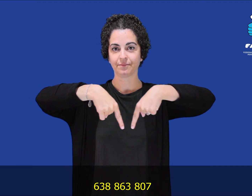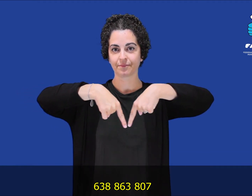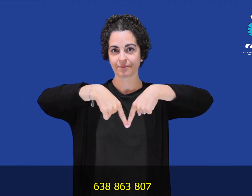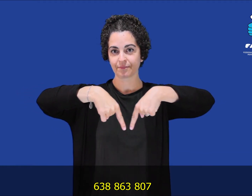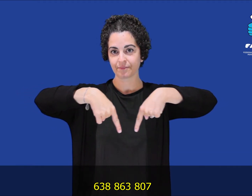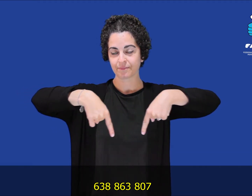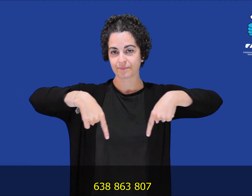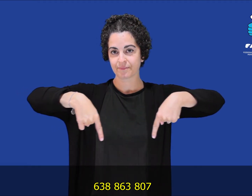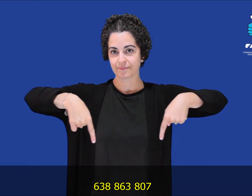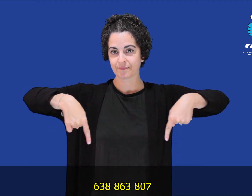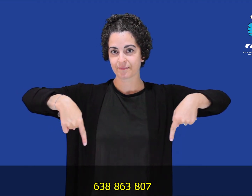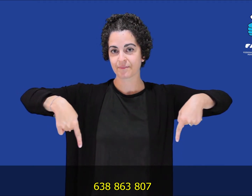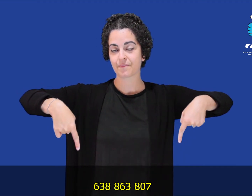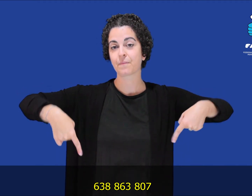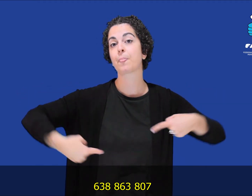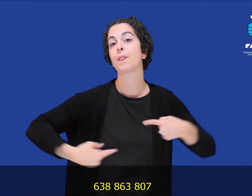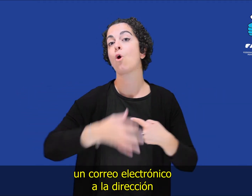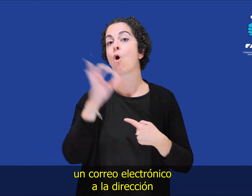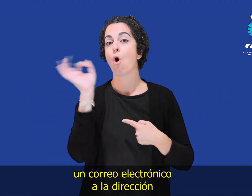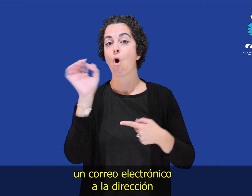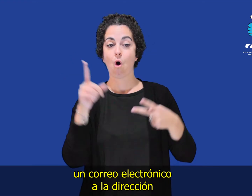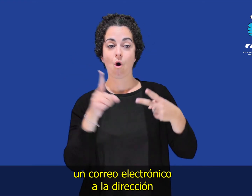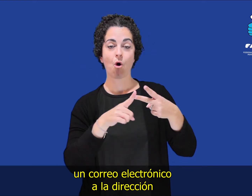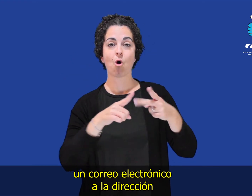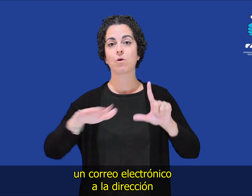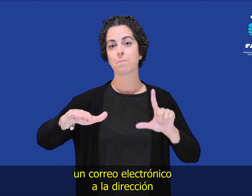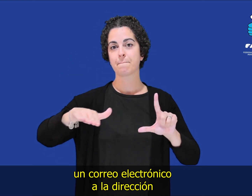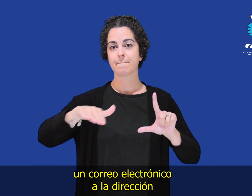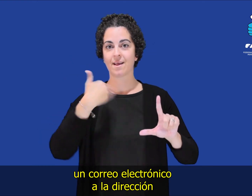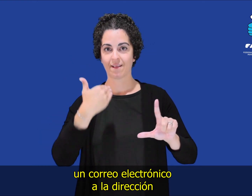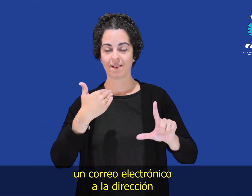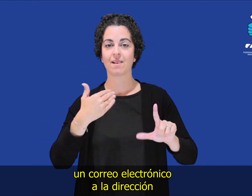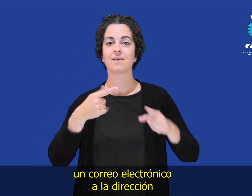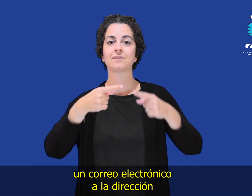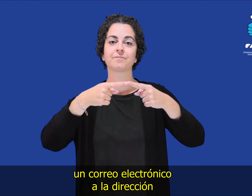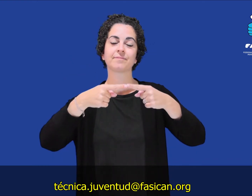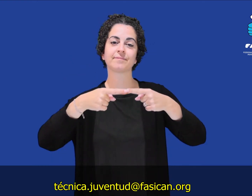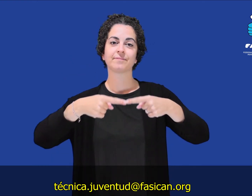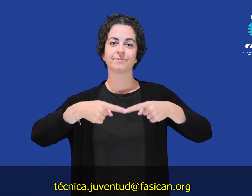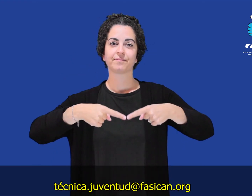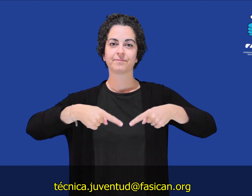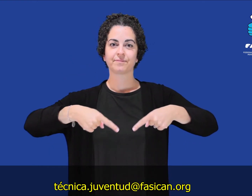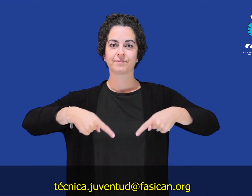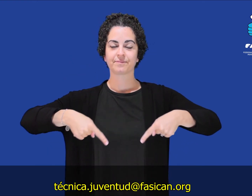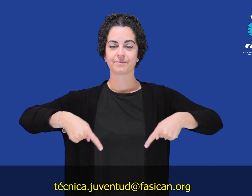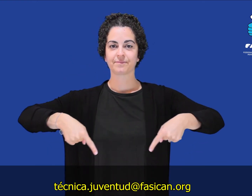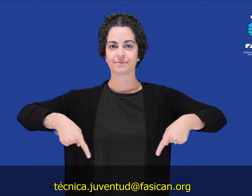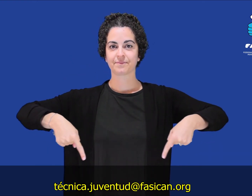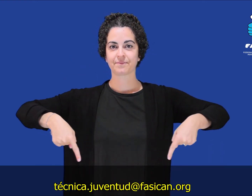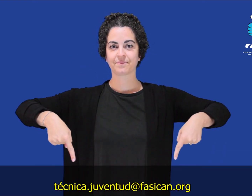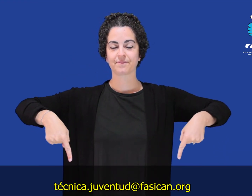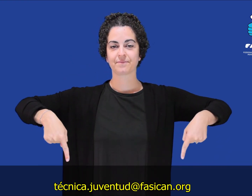-863-807, un correo electrónico a la dirección